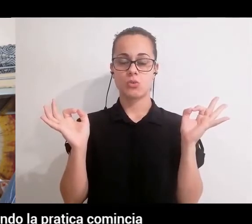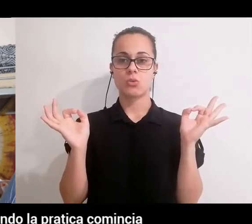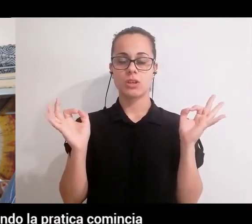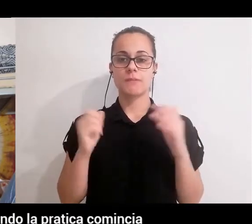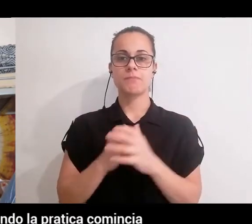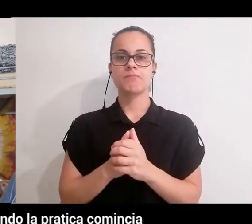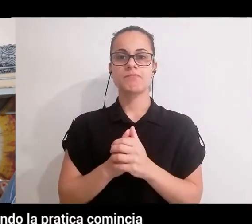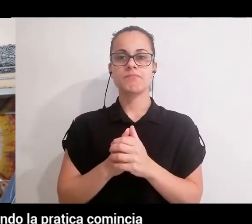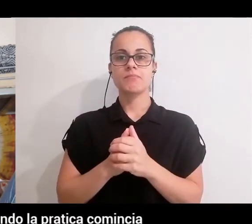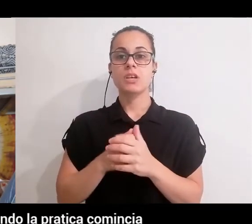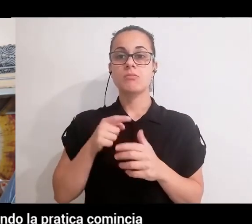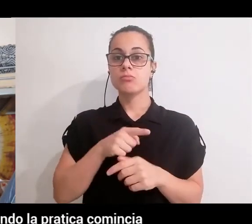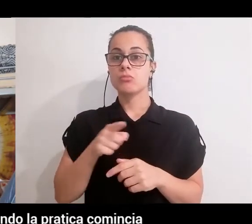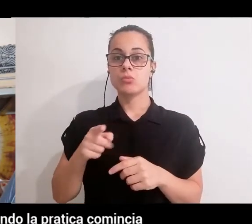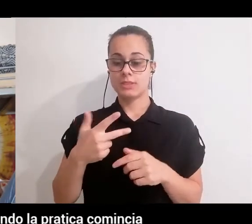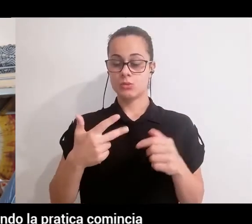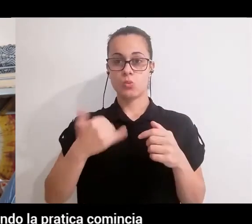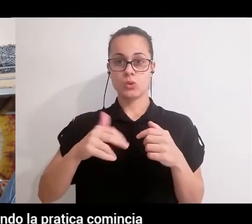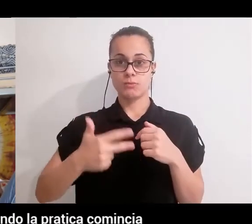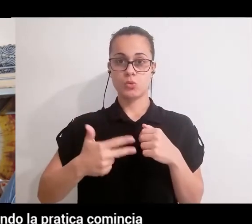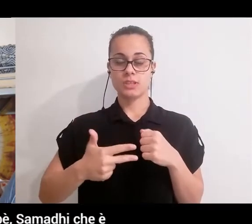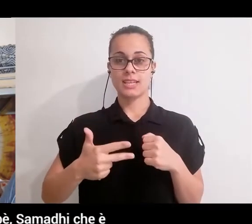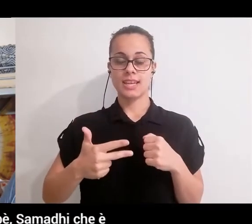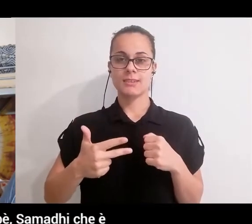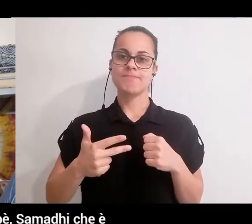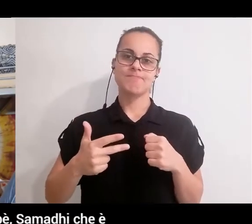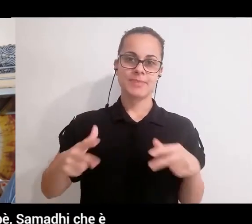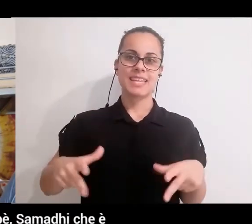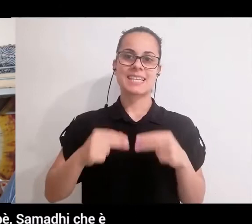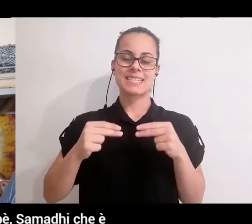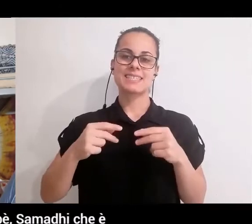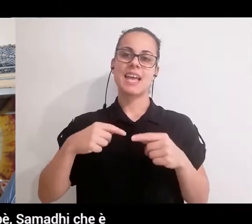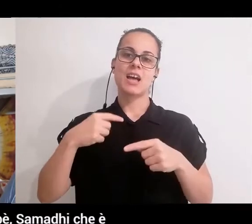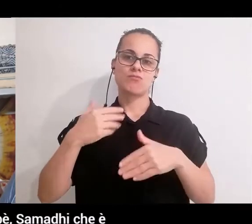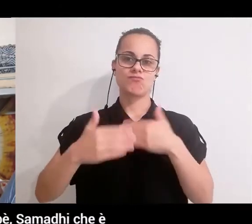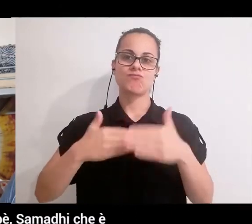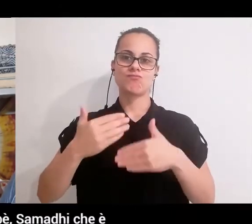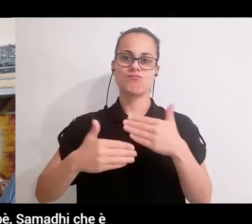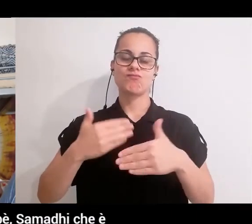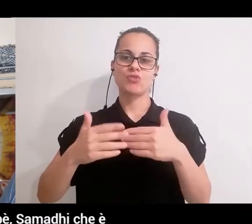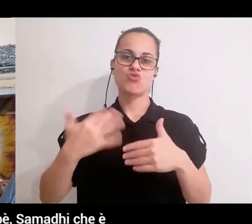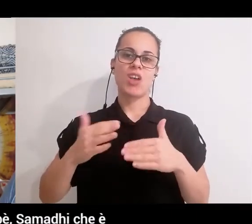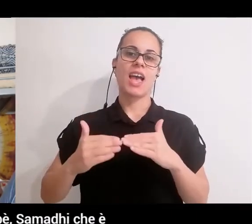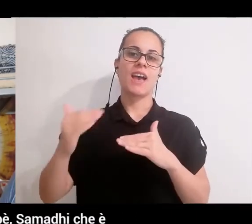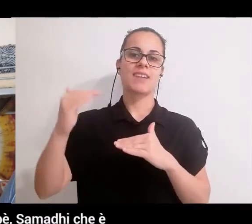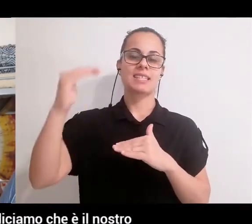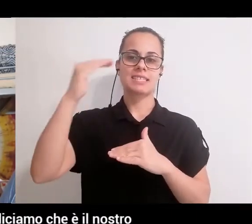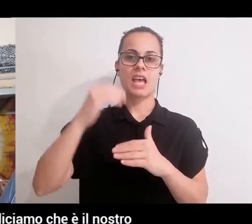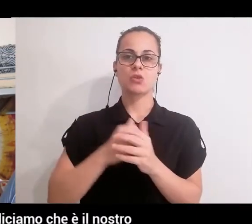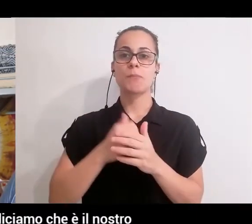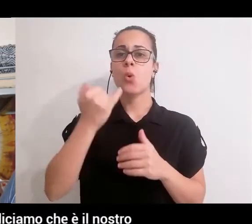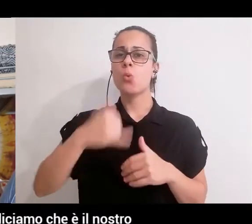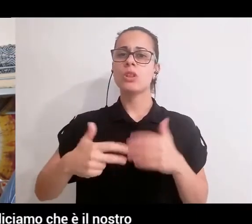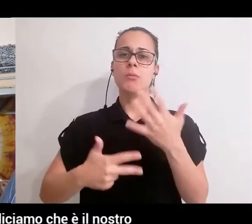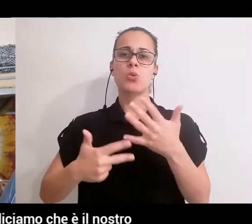nei quali abbiamo accesso quando la pratica comincia a svilupparsi a un certo livello. E poi vabbè Samadhi, che è proprio il